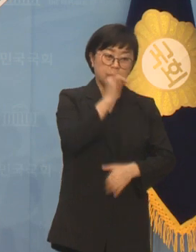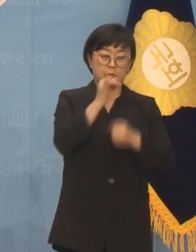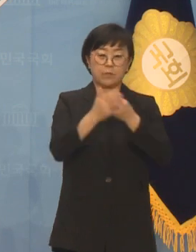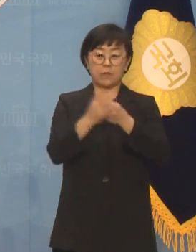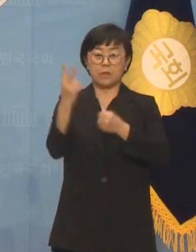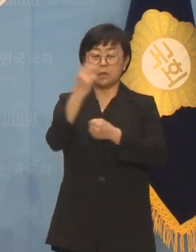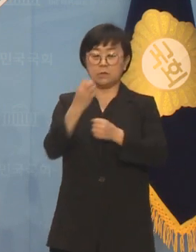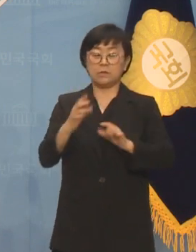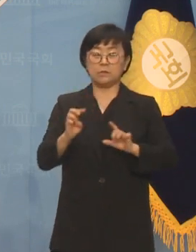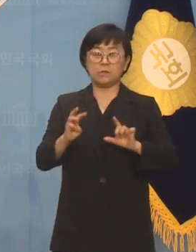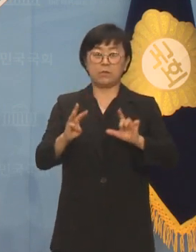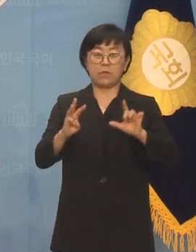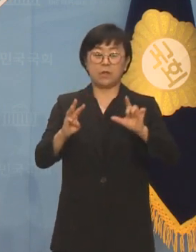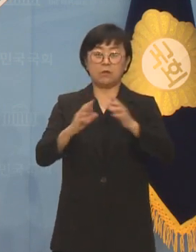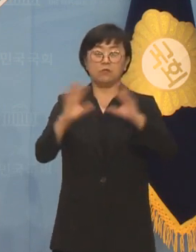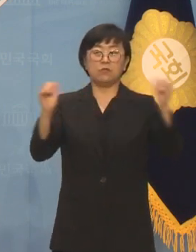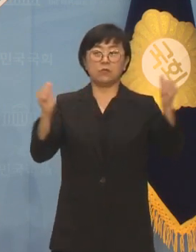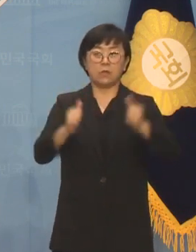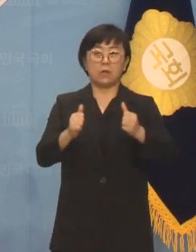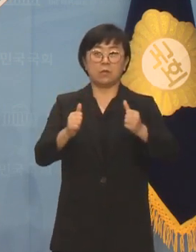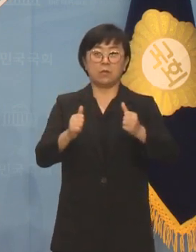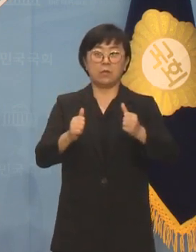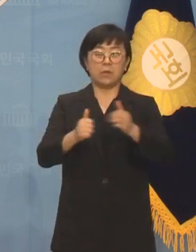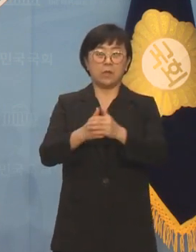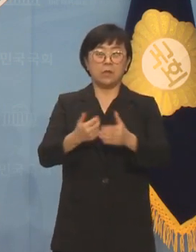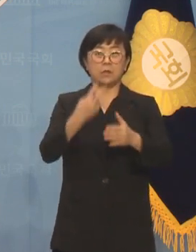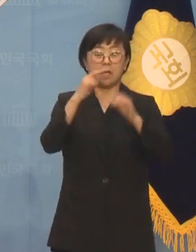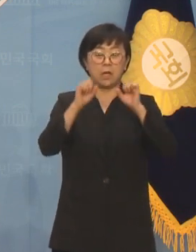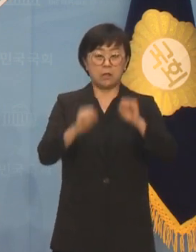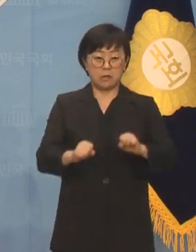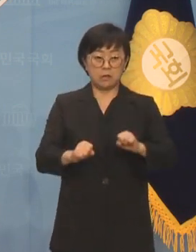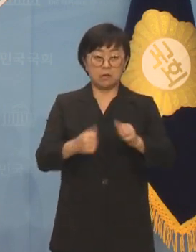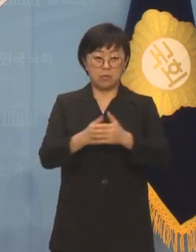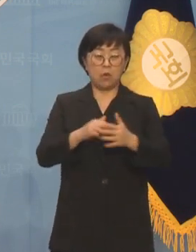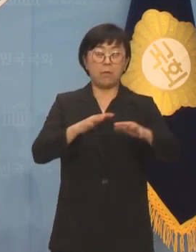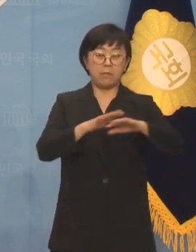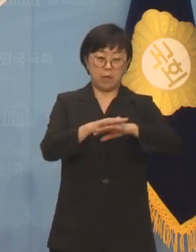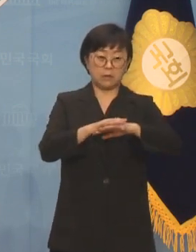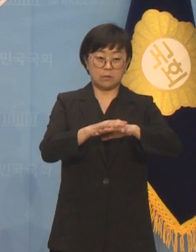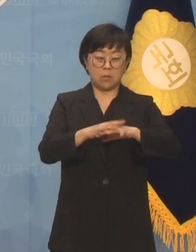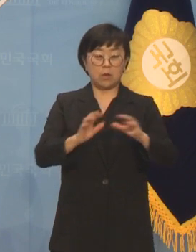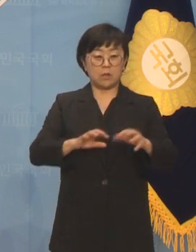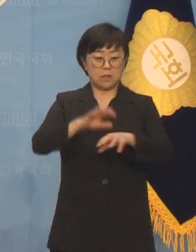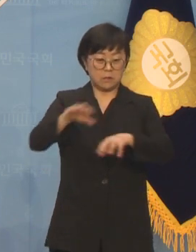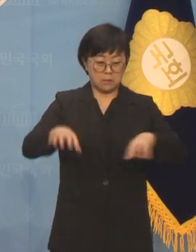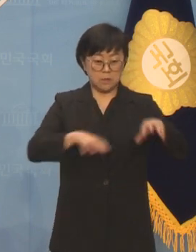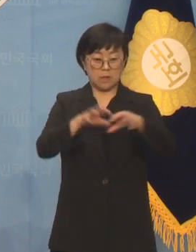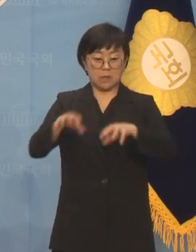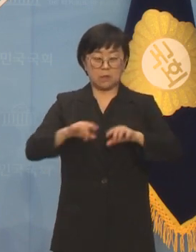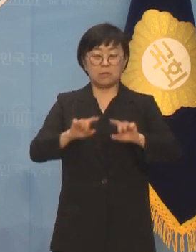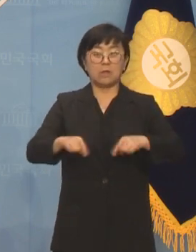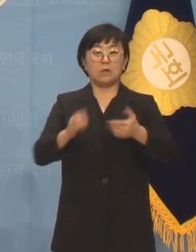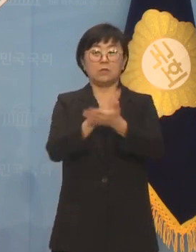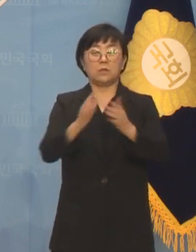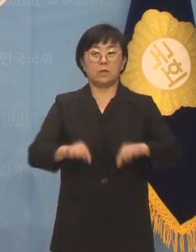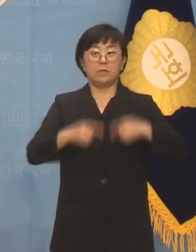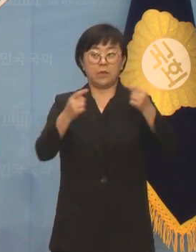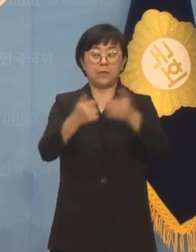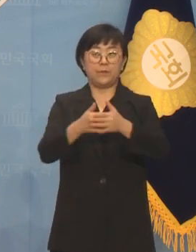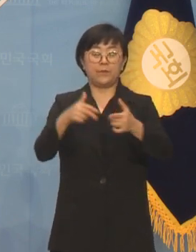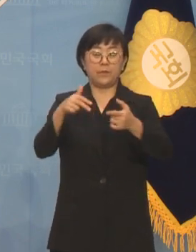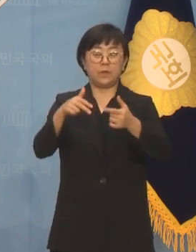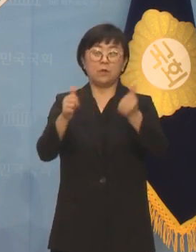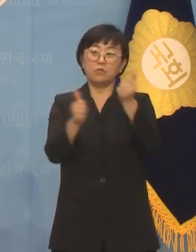2023 국회 생생 텃밭 김장 나눔 행사에 참석할 예정입니다. 정국택